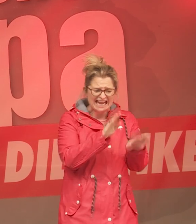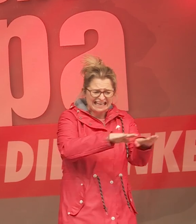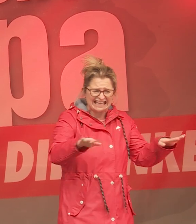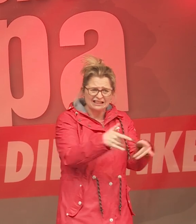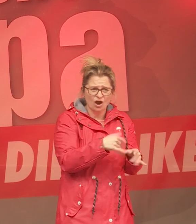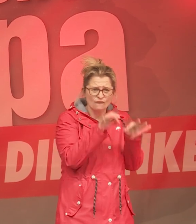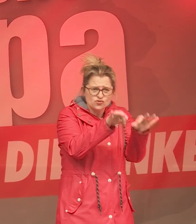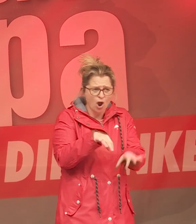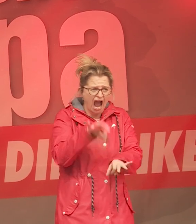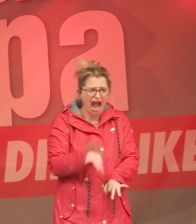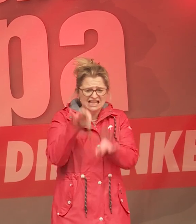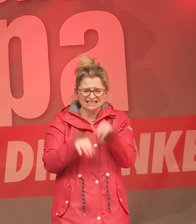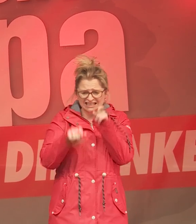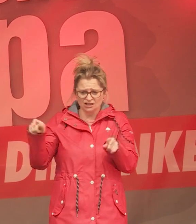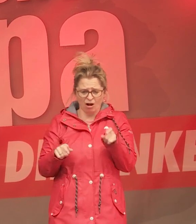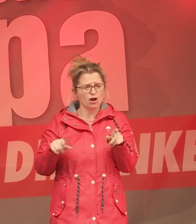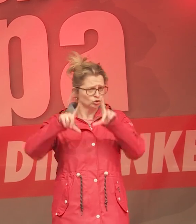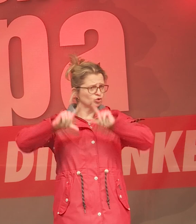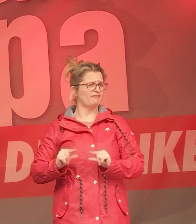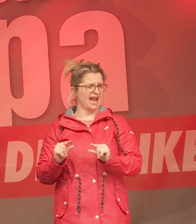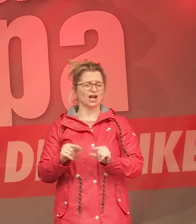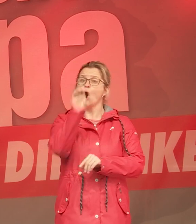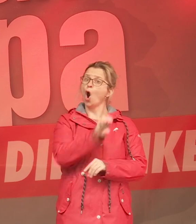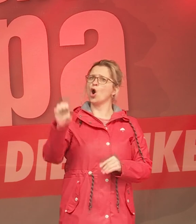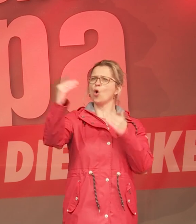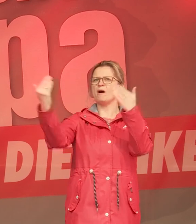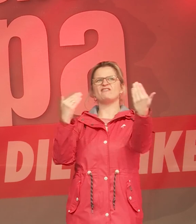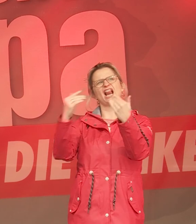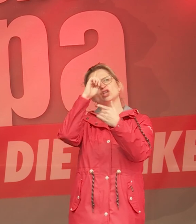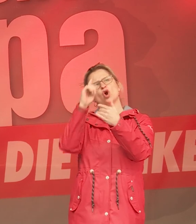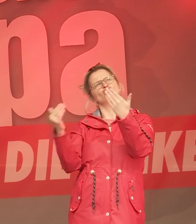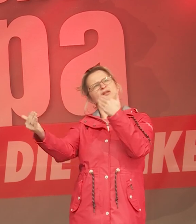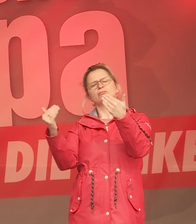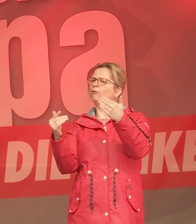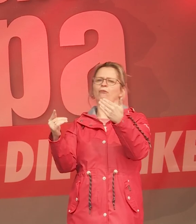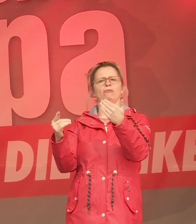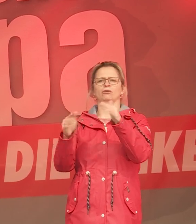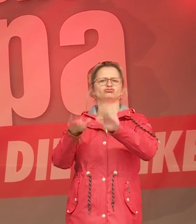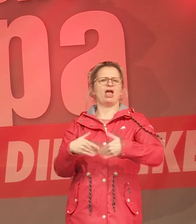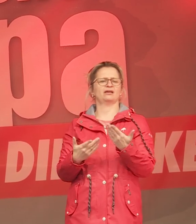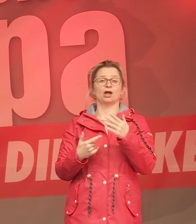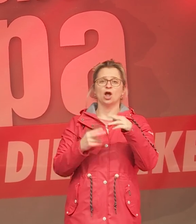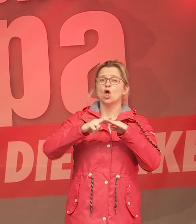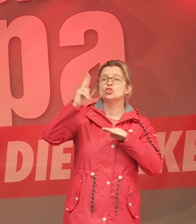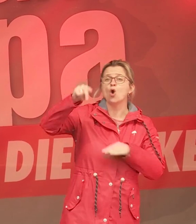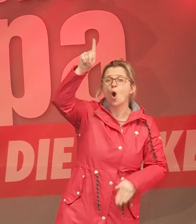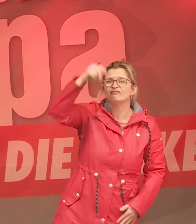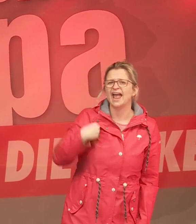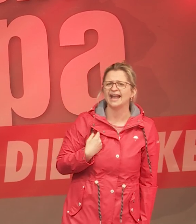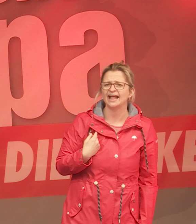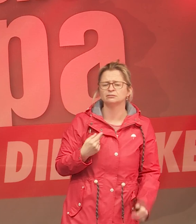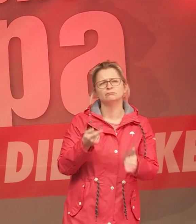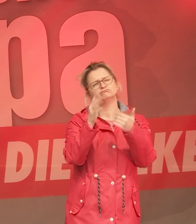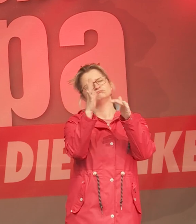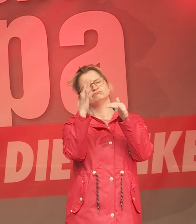Erzieherinnen bei uns. Wir sind da auch im europäischen Vergleich ganz schlecht. Während in Norwegen gerade mal